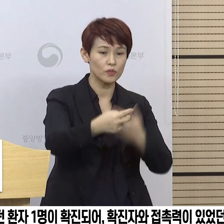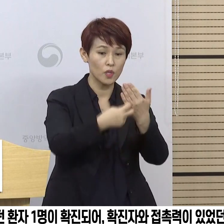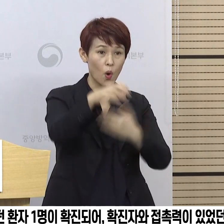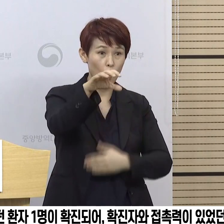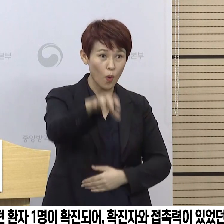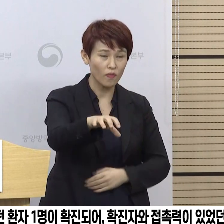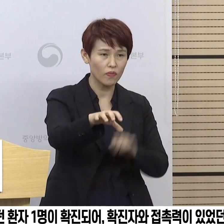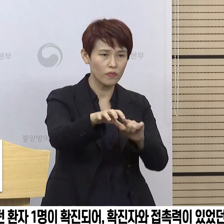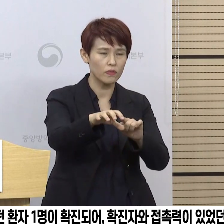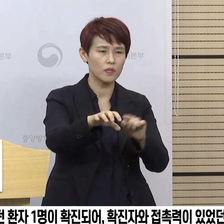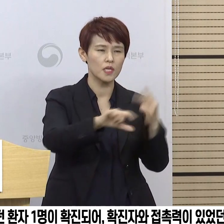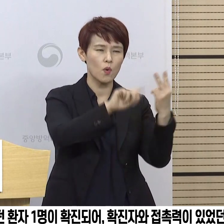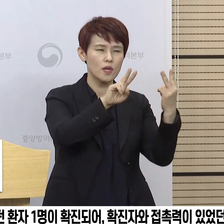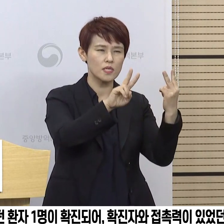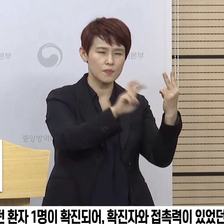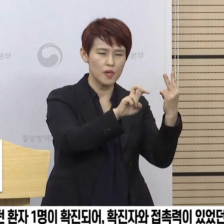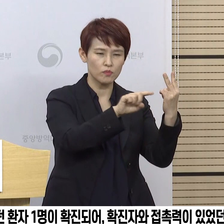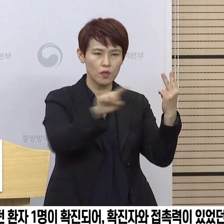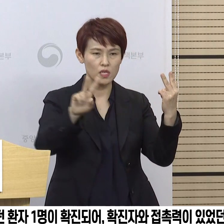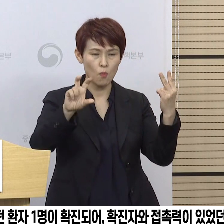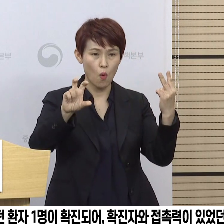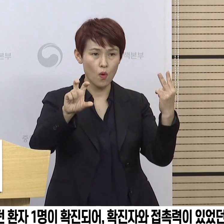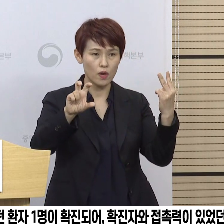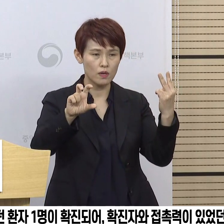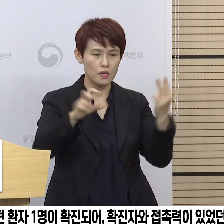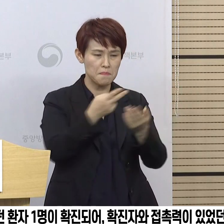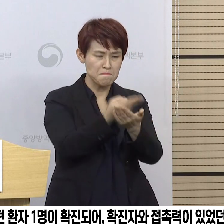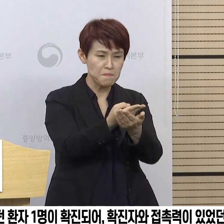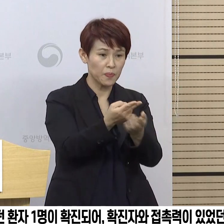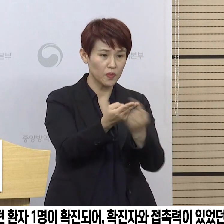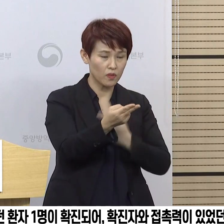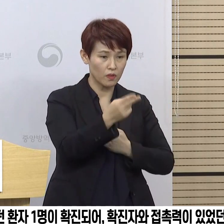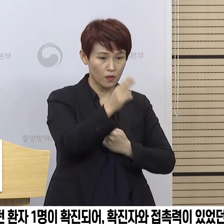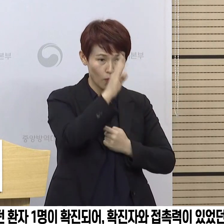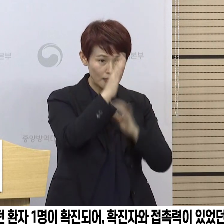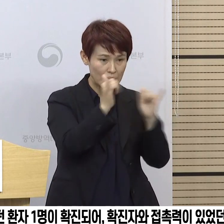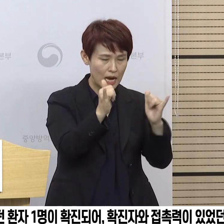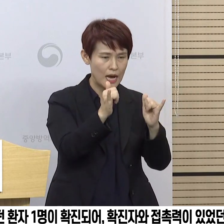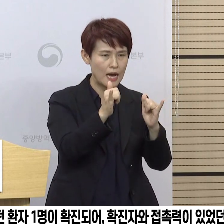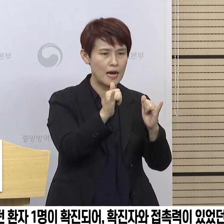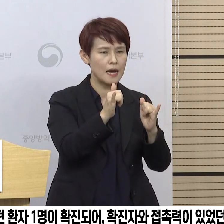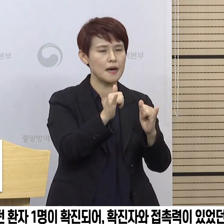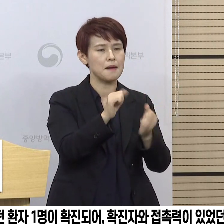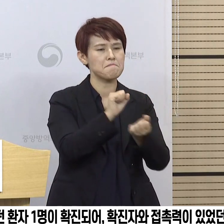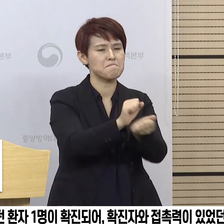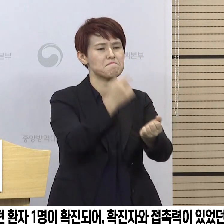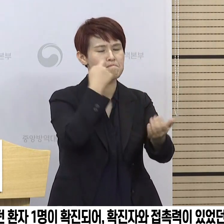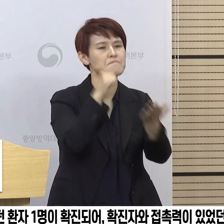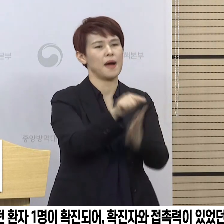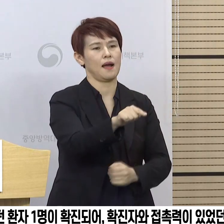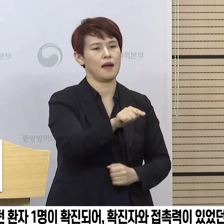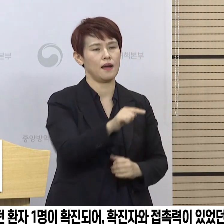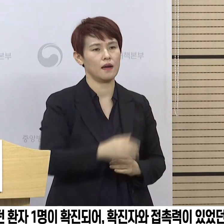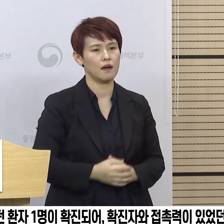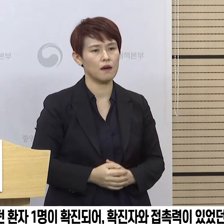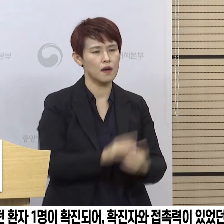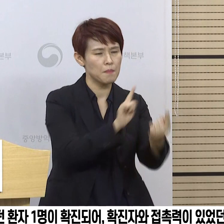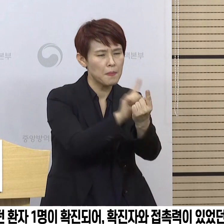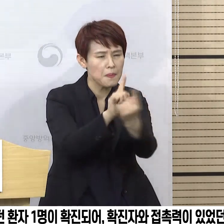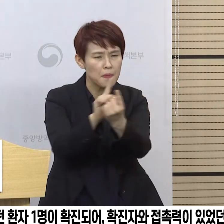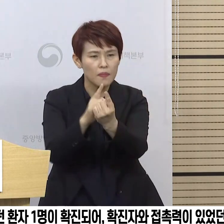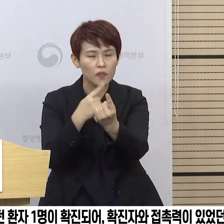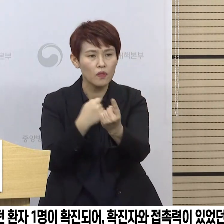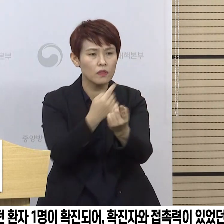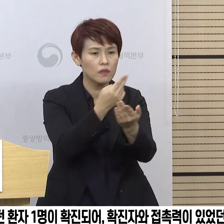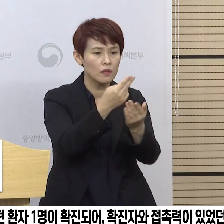20일부터 25일까지 입원했던 환자 한 명이 확진되어서 확진자와 접촉력이 있었던 입원 환자